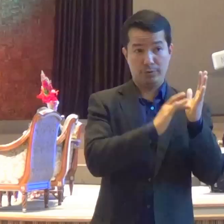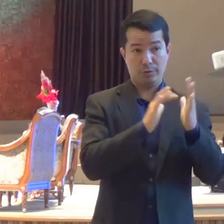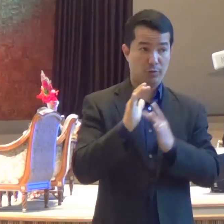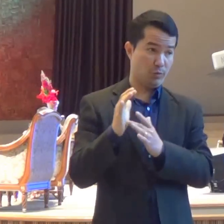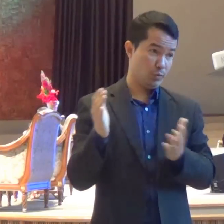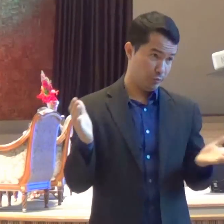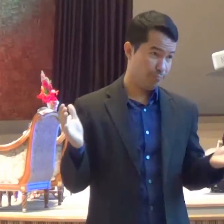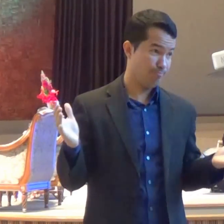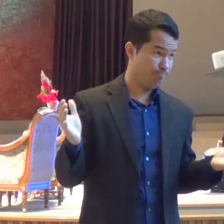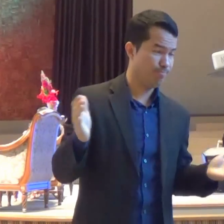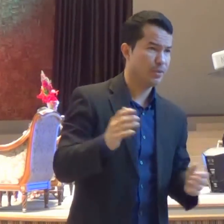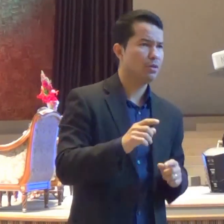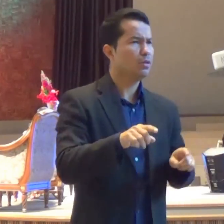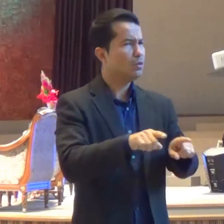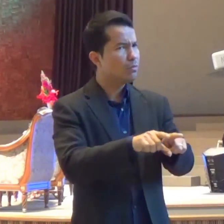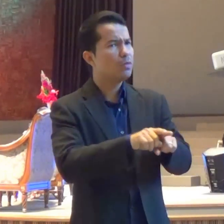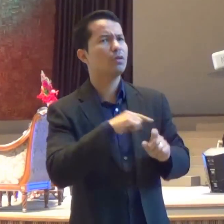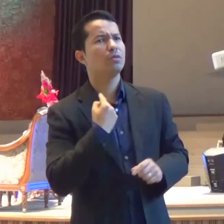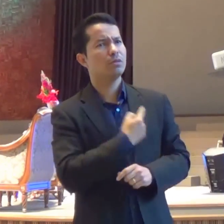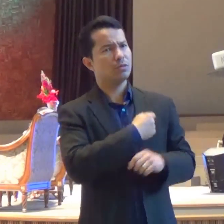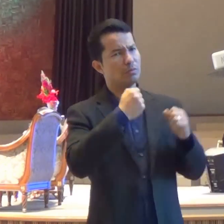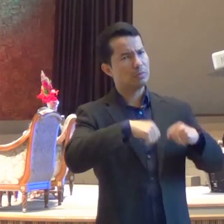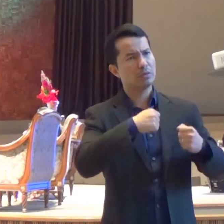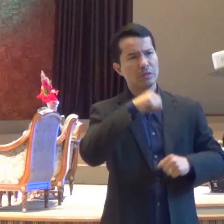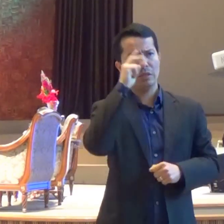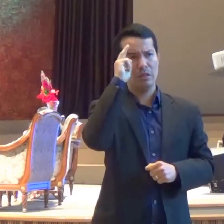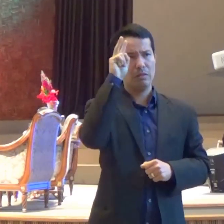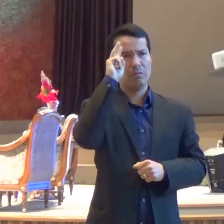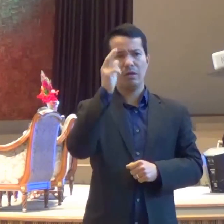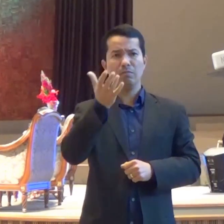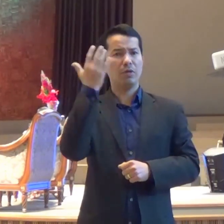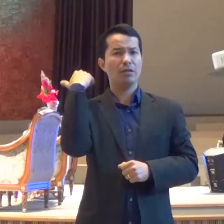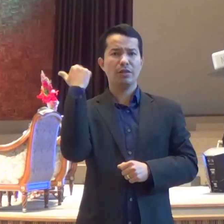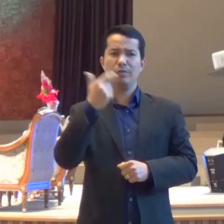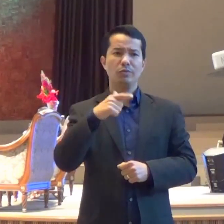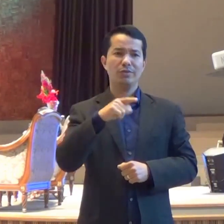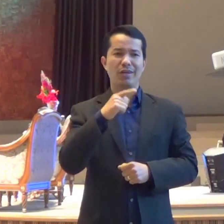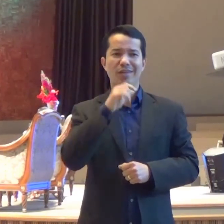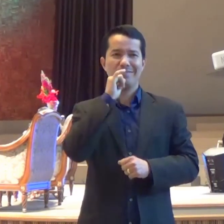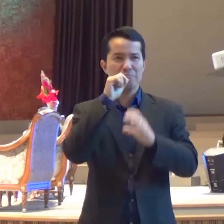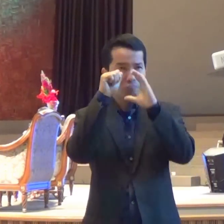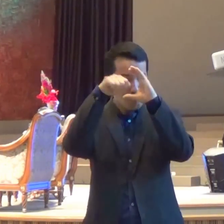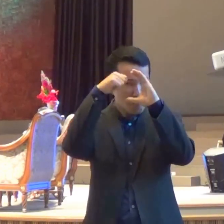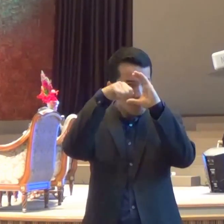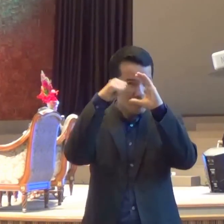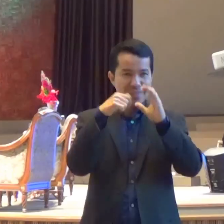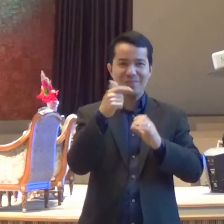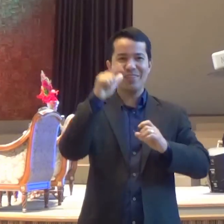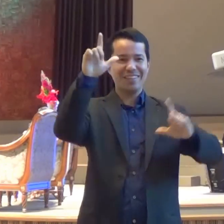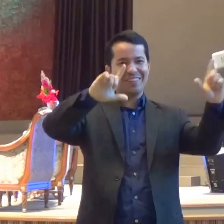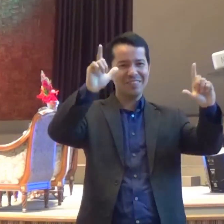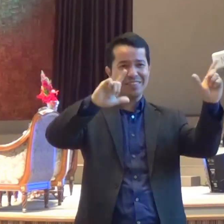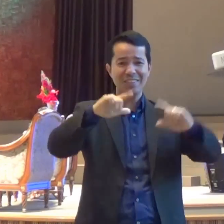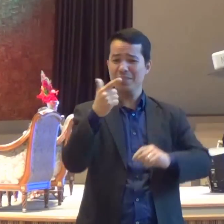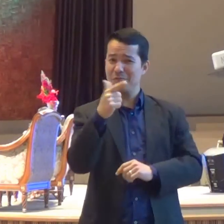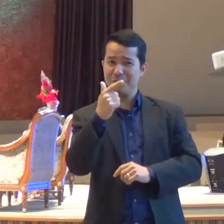lembrar que no passado não tinha como gravar o áudio, não tinha como gravar o vídeo Que